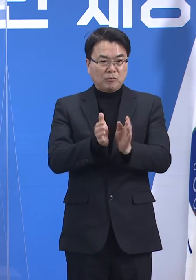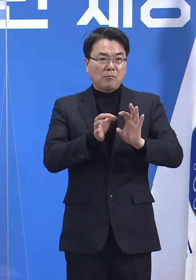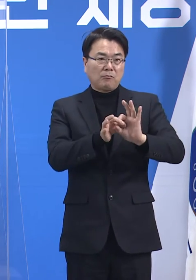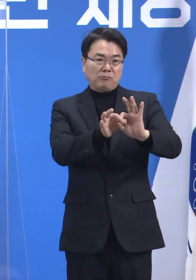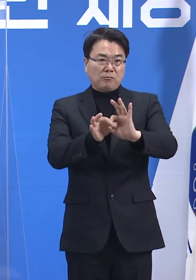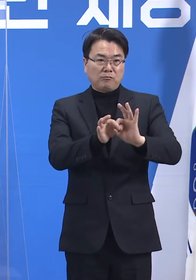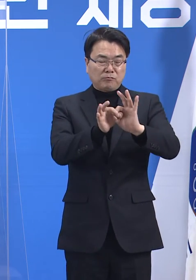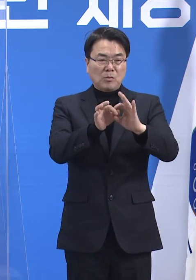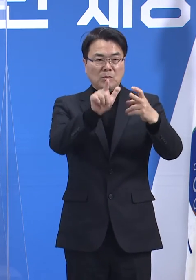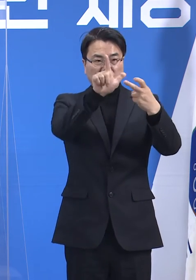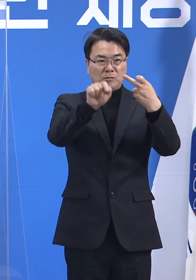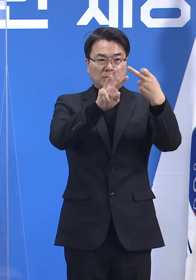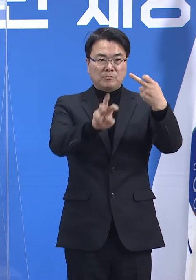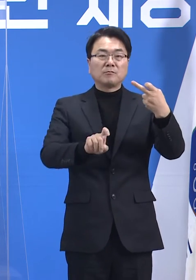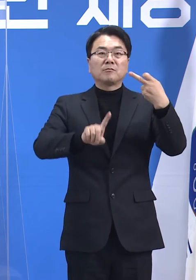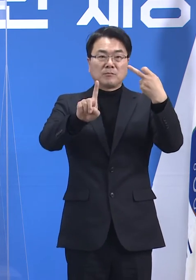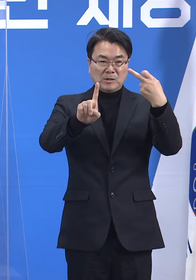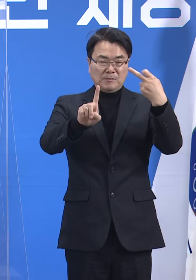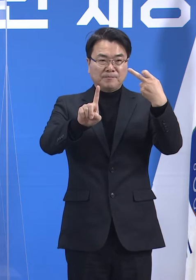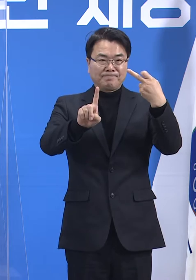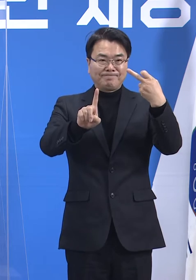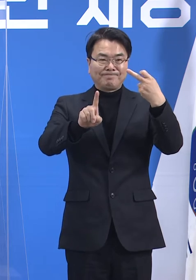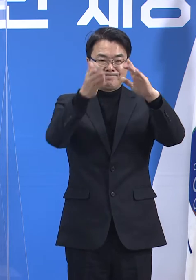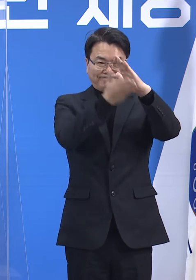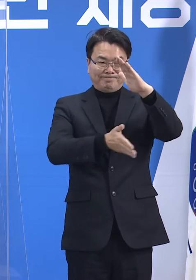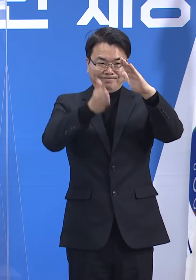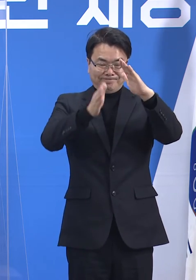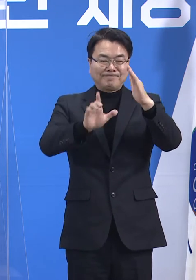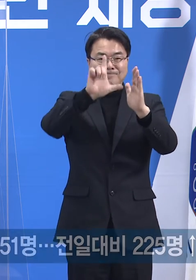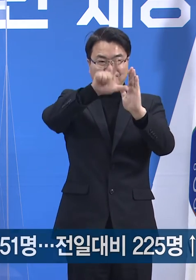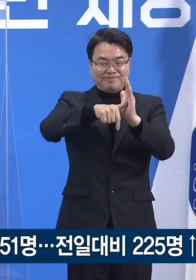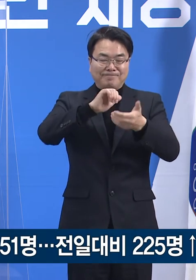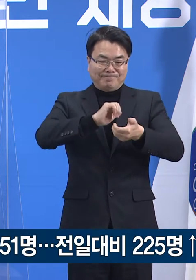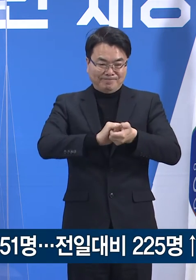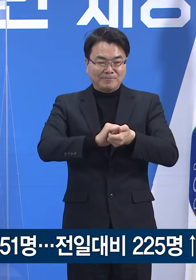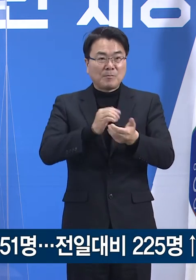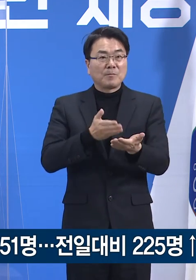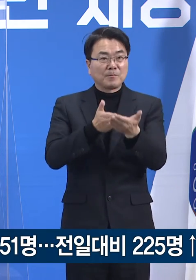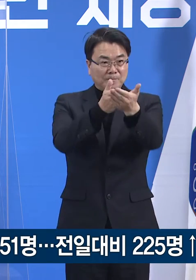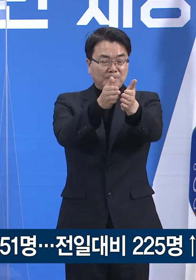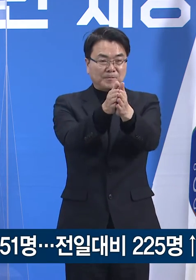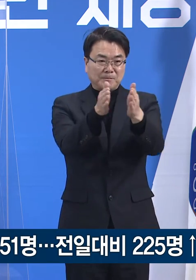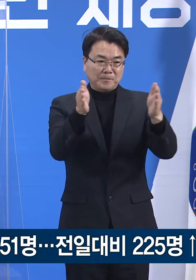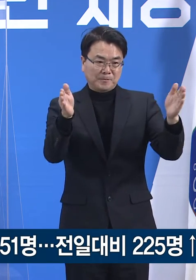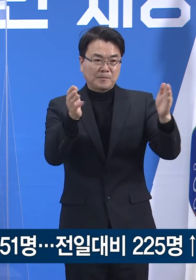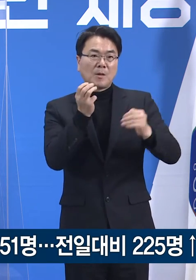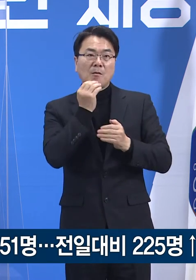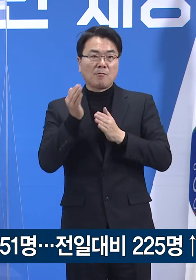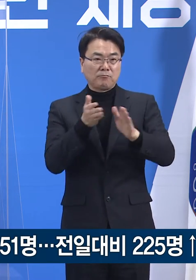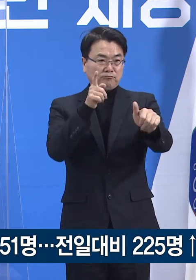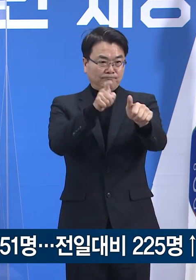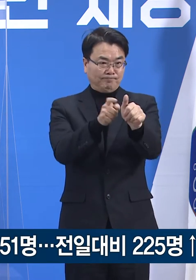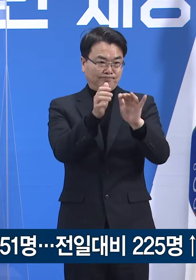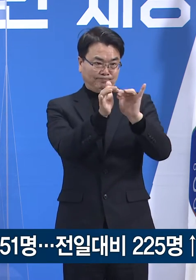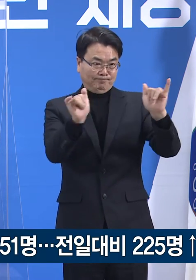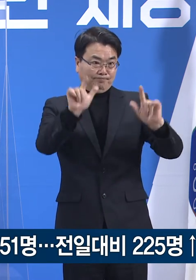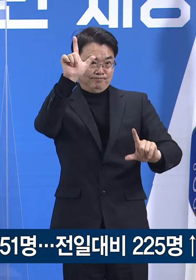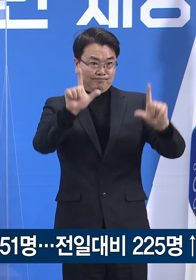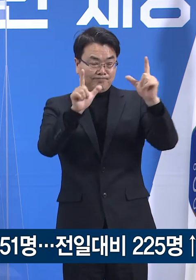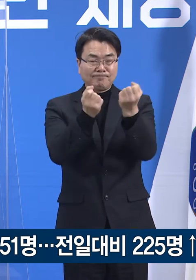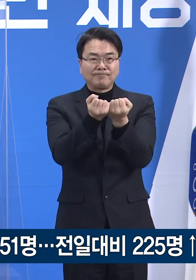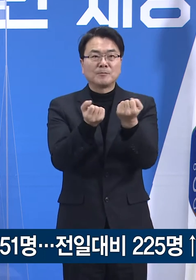경기도 코로나19 대응 관련 정례 기자회견을 시작하겠습니다. 경기도 확진자 발생 현황입니다.